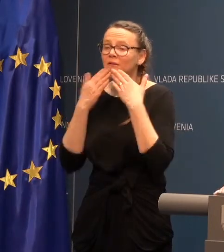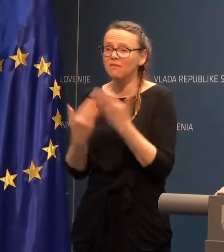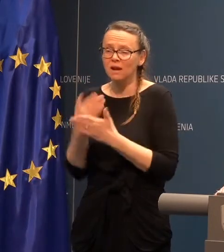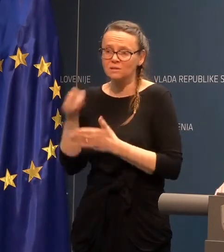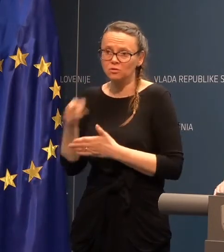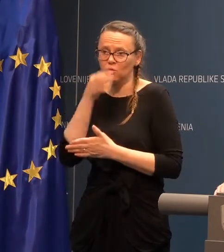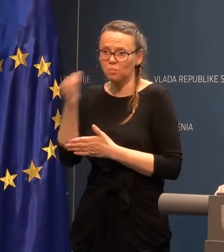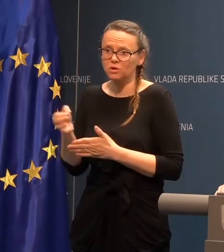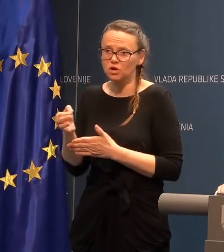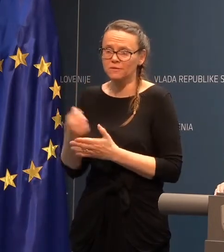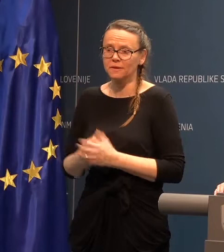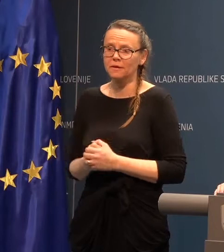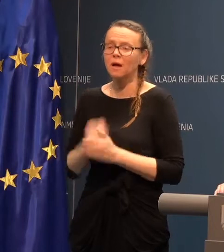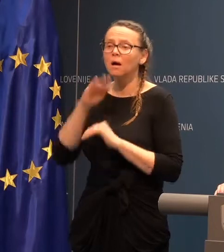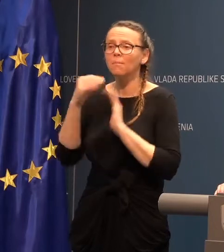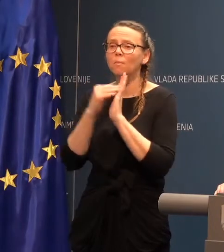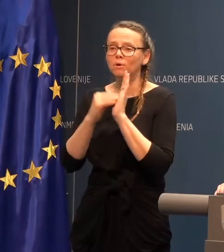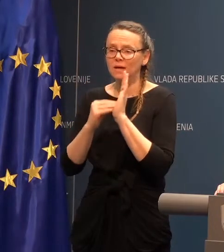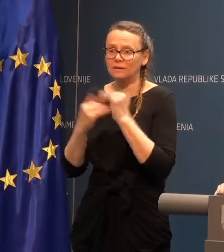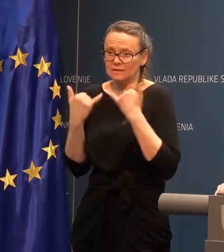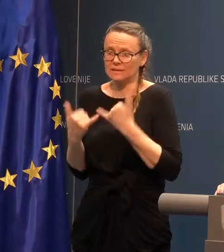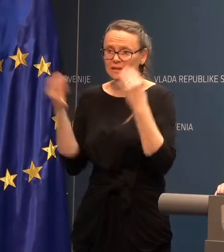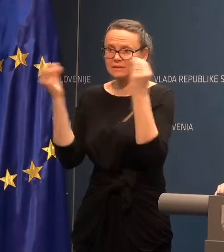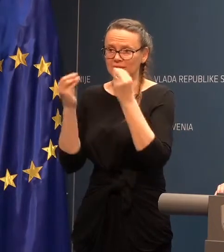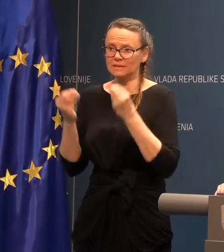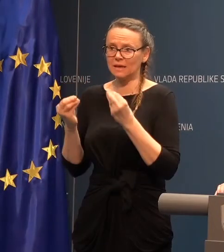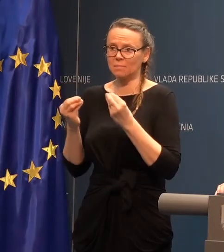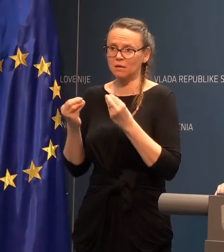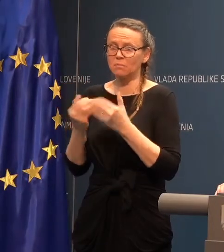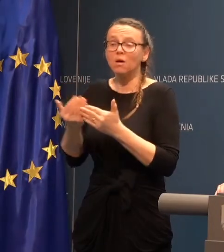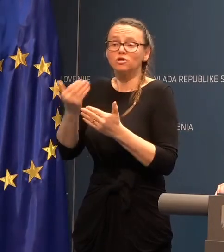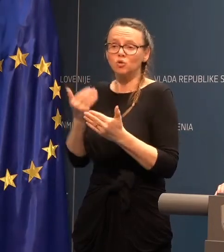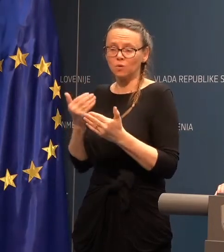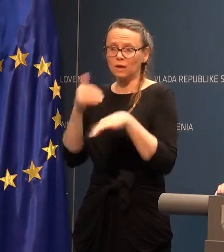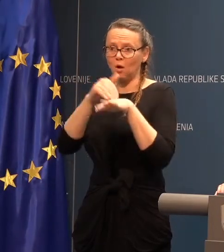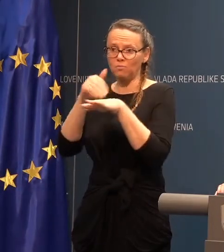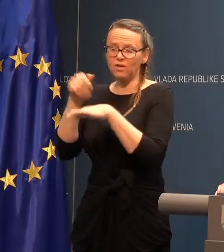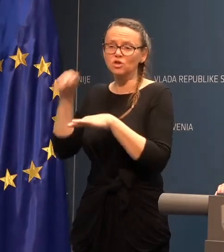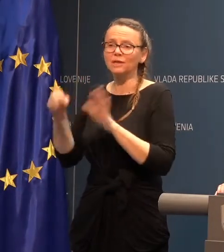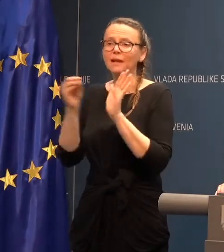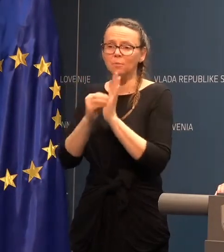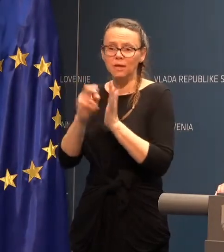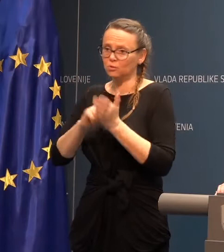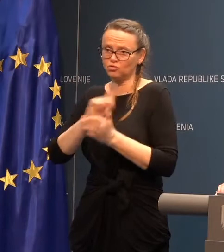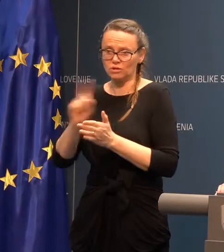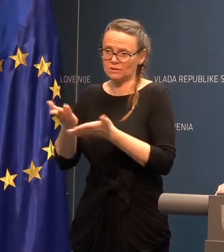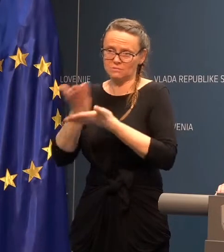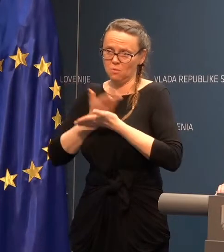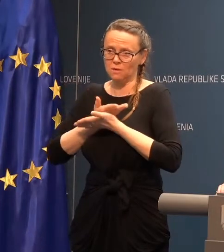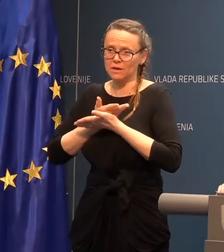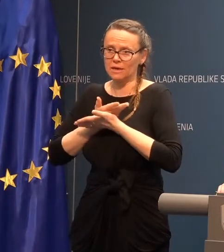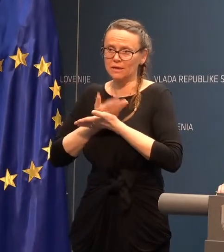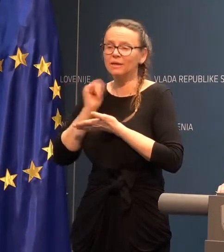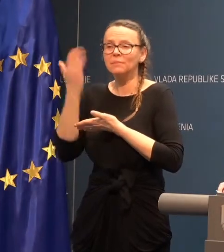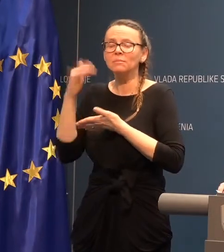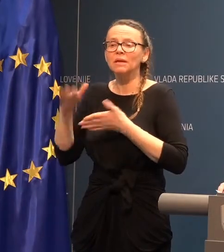za to vprašanje. Zdaj, po podatki, zdaj, iz sistema zgodnega obveščanja teh podatkov še nismo prejeli, da bi bili